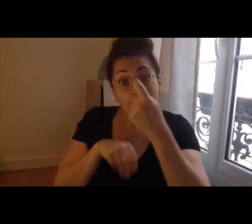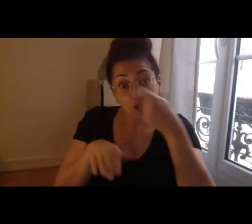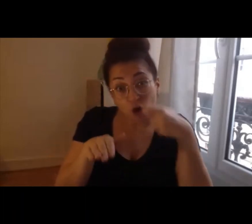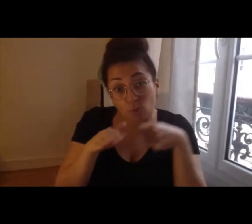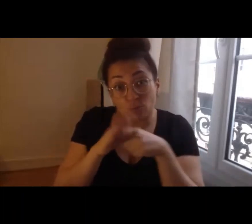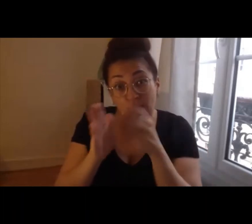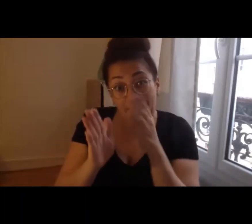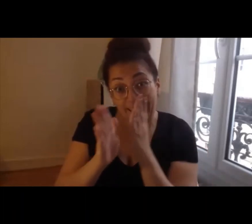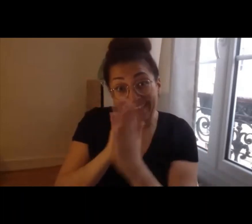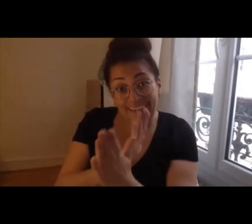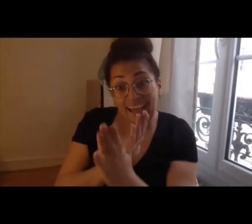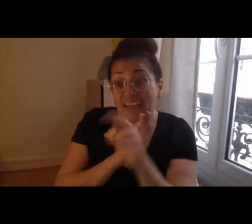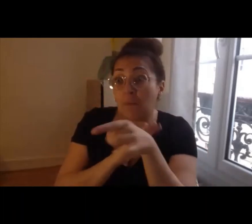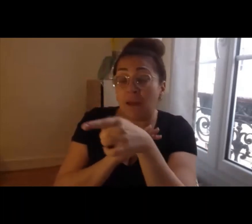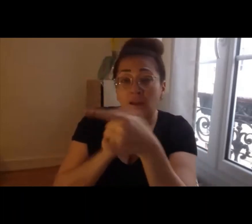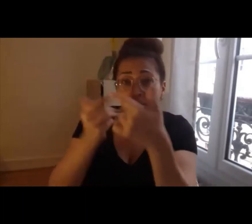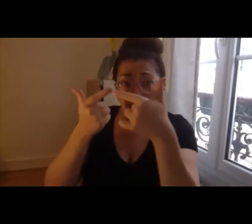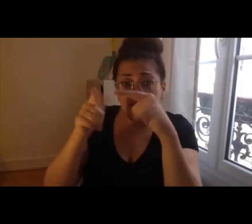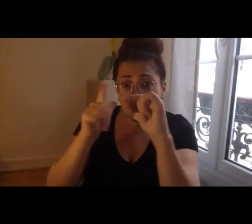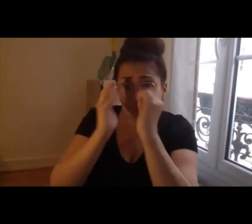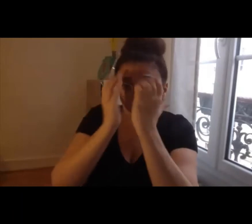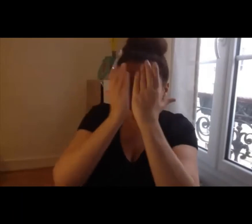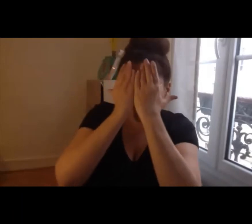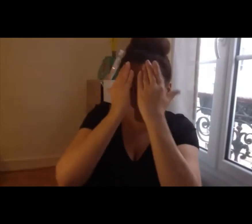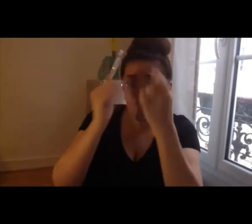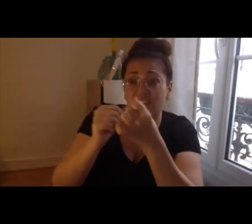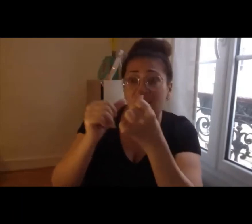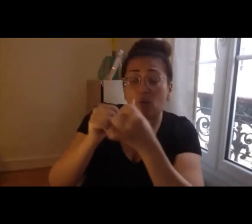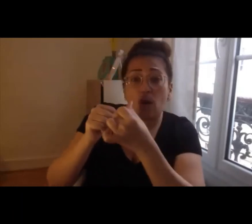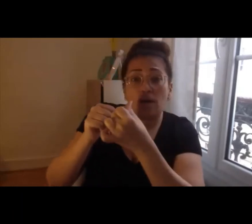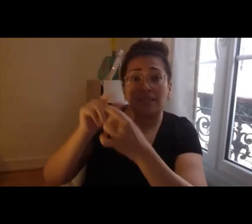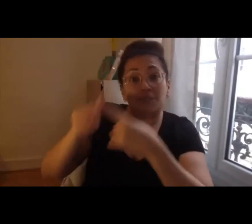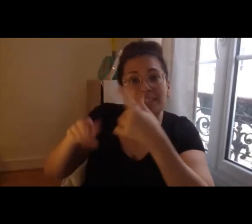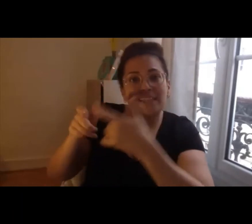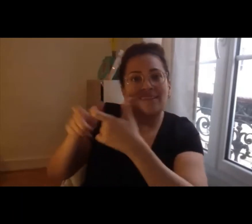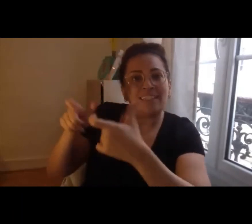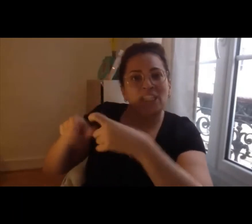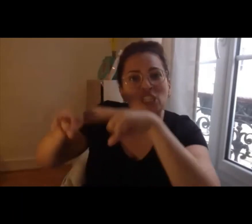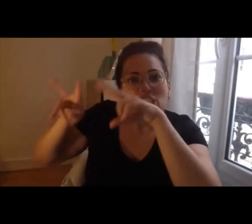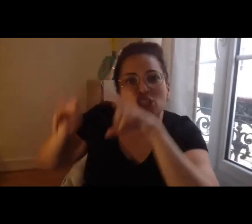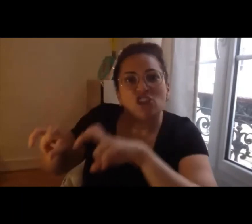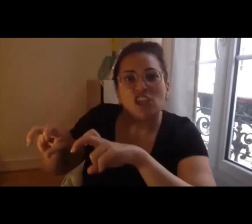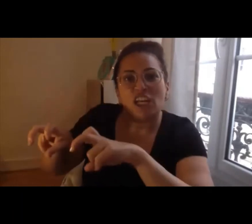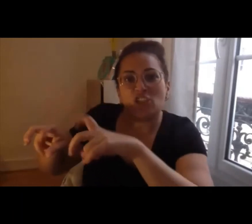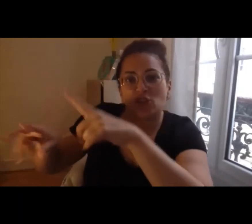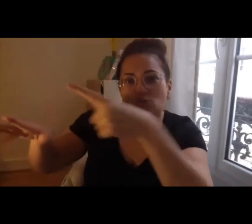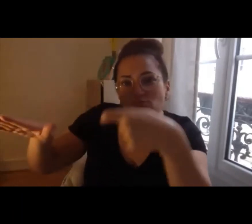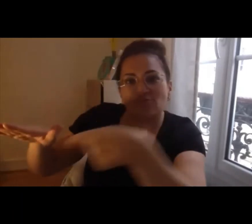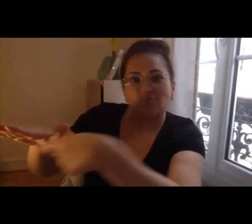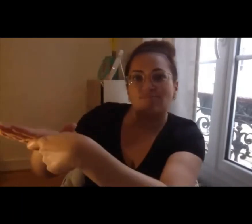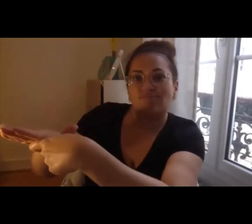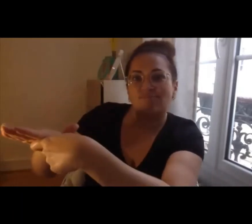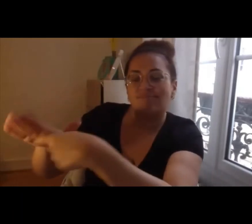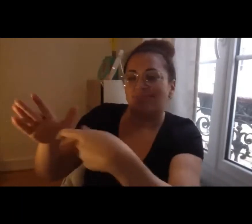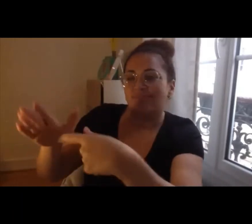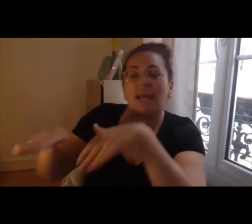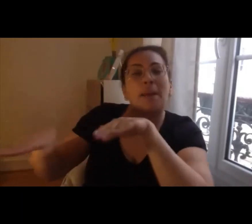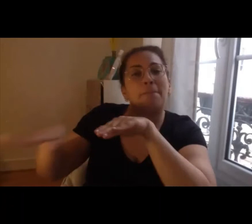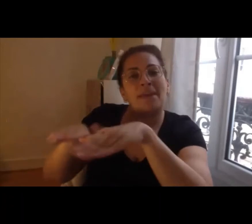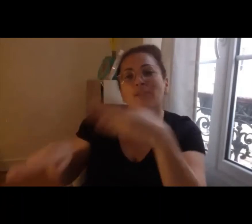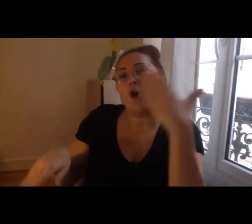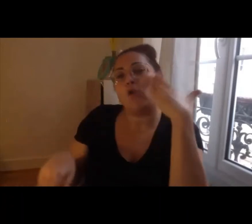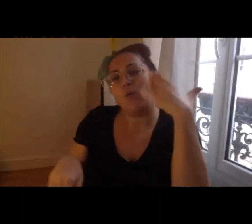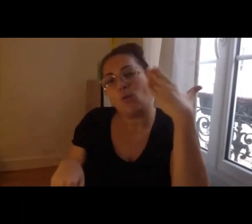recherche qui lui sera le garant en fait de la méthodologie comme je vous disais tout à l'heure donc